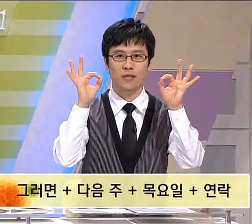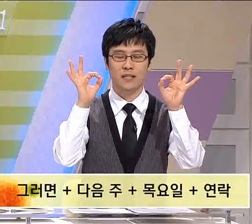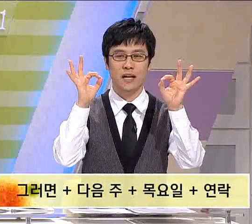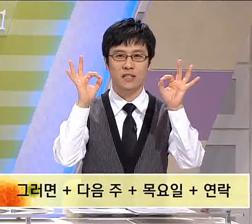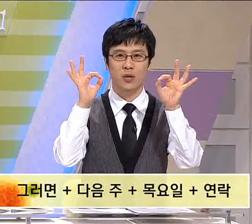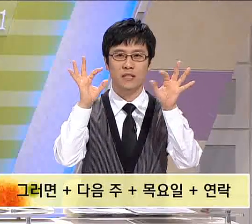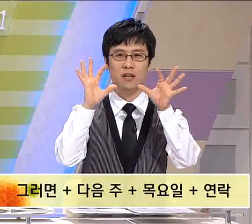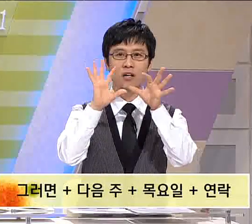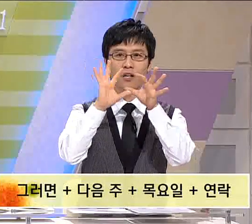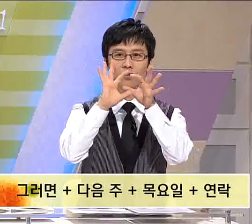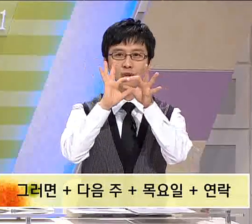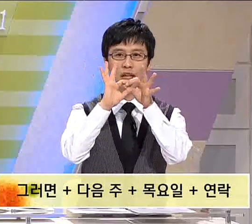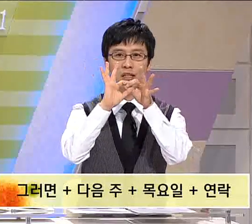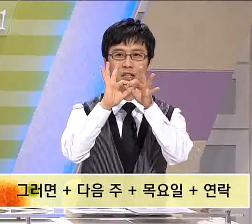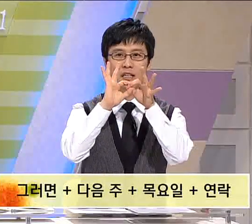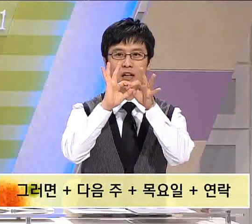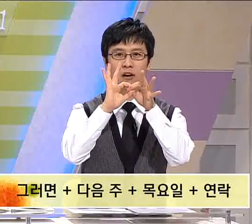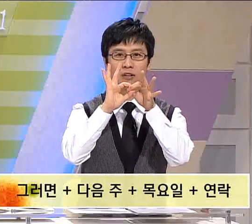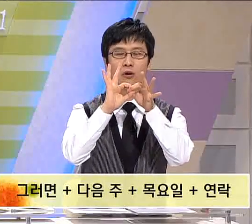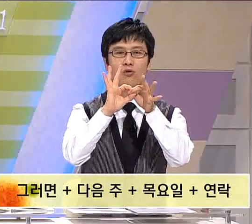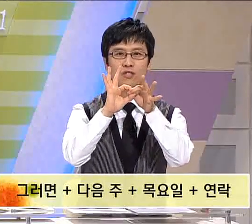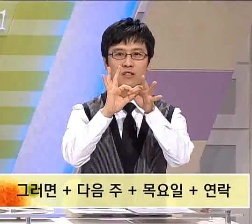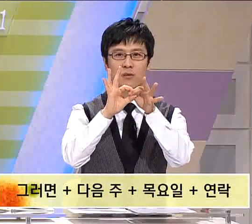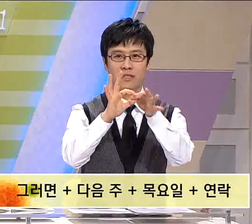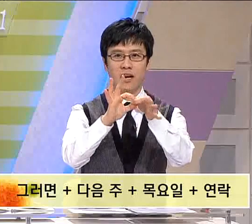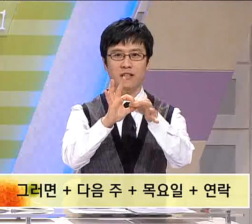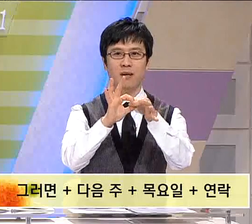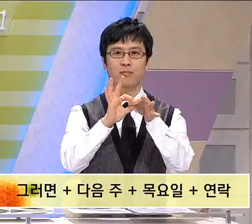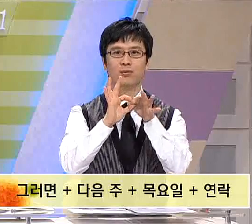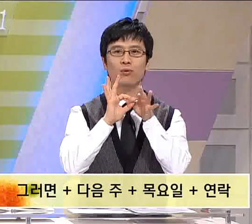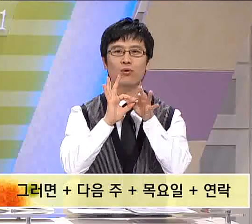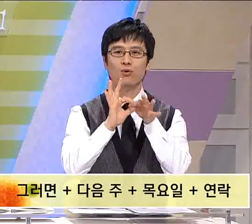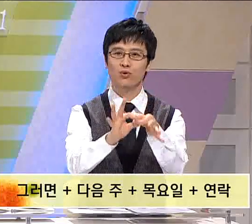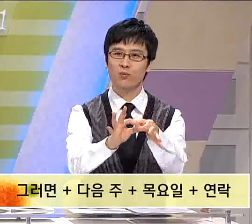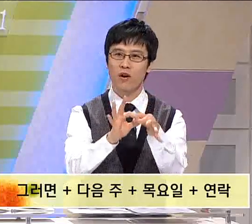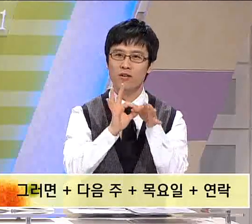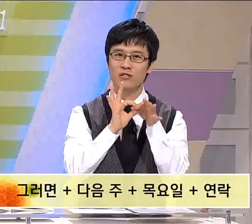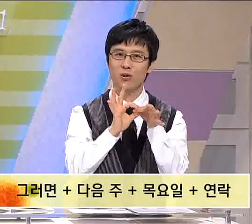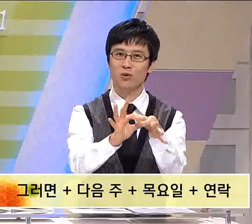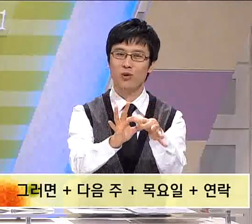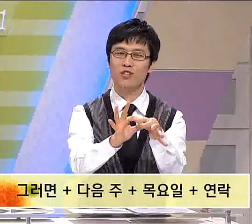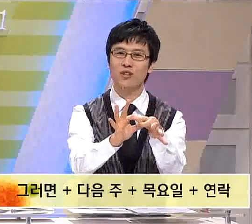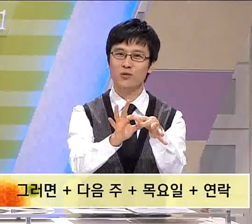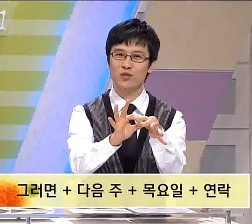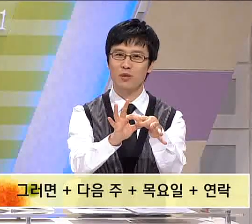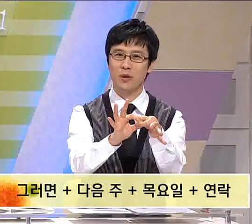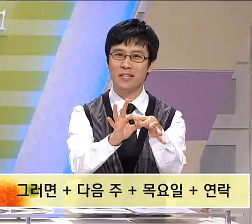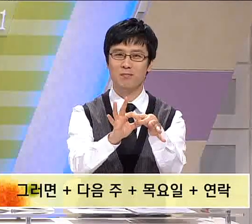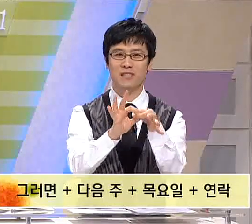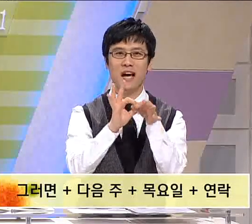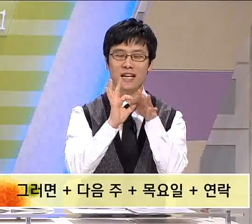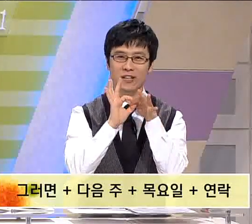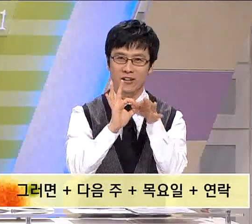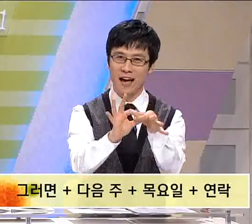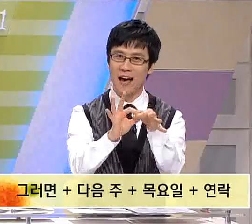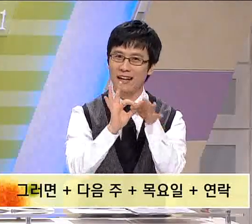마찬가지로 해서 두 개를 엮어주시는 겁니다. 그래서 앞으로 두 번 정도 흔들어주시면 되겠습니다. 자, 연락.